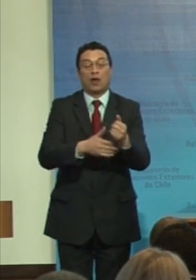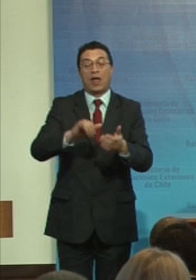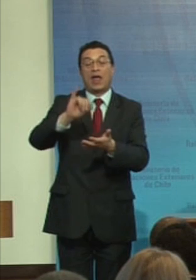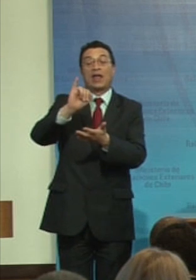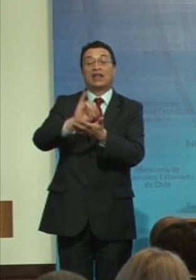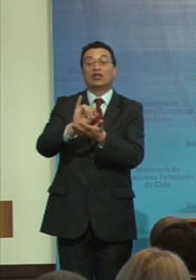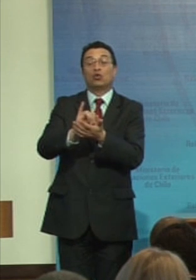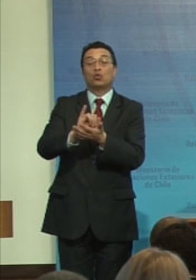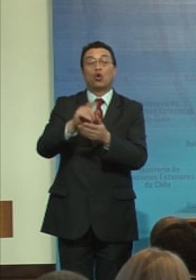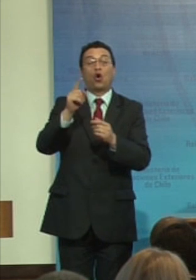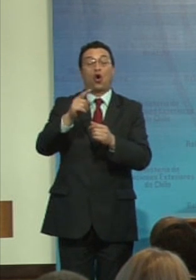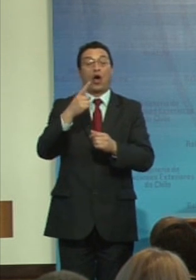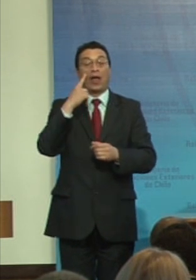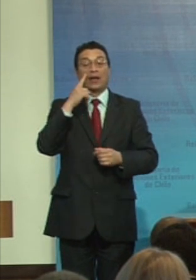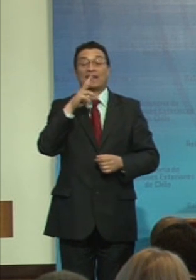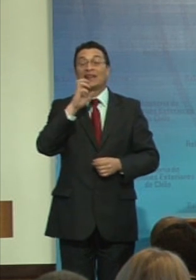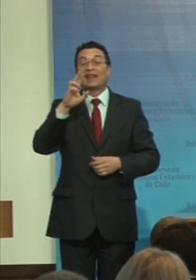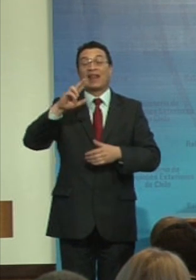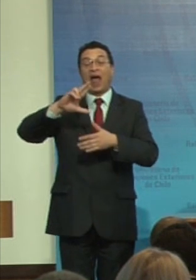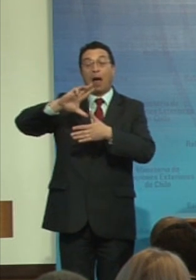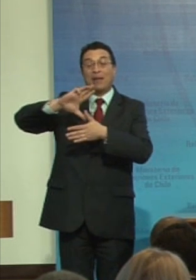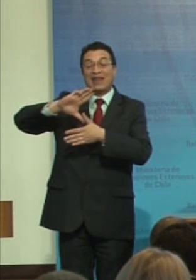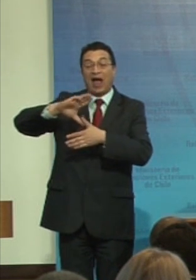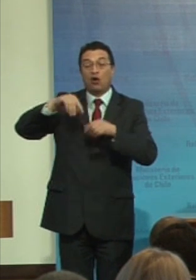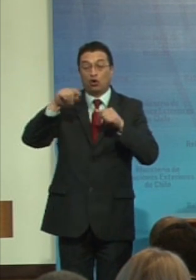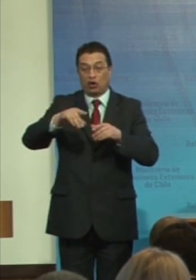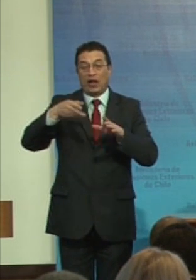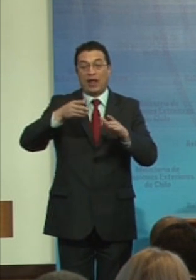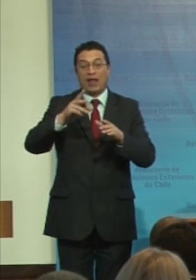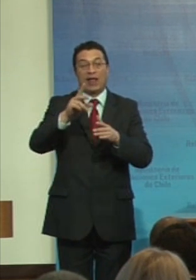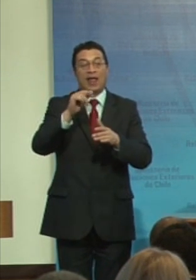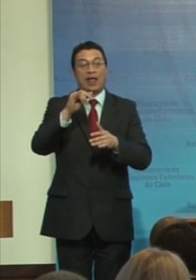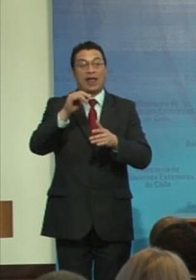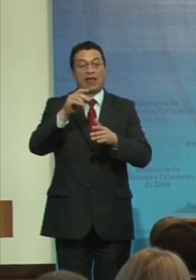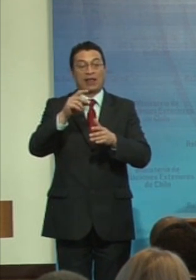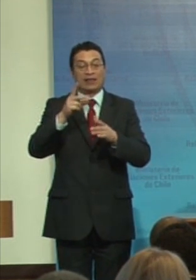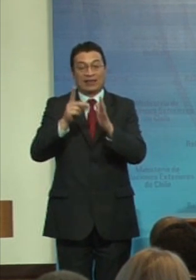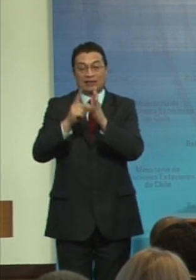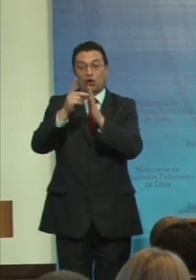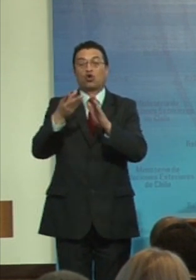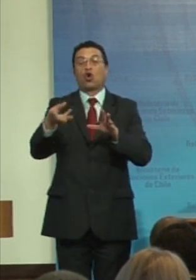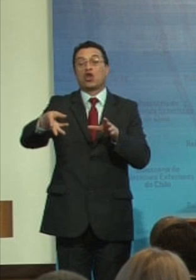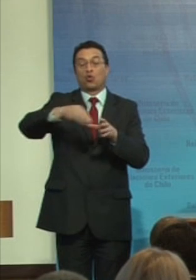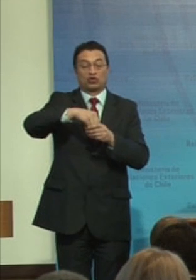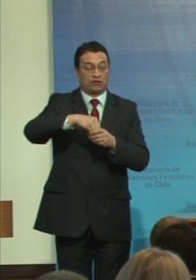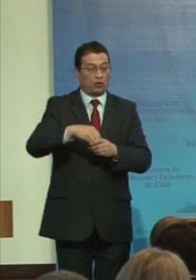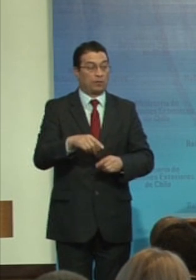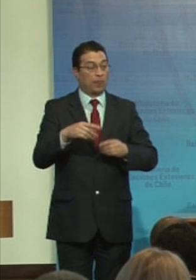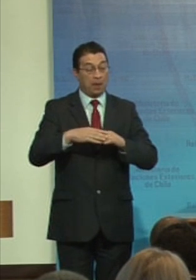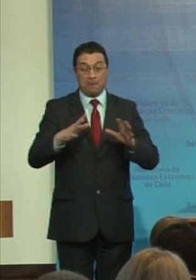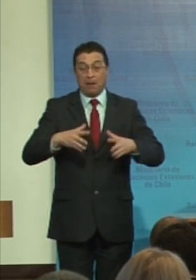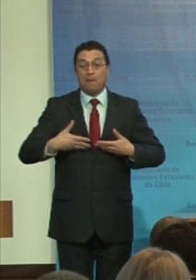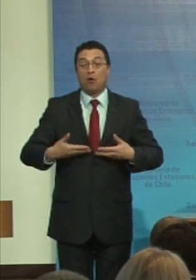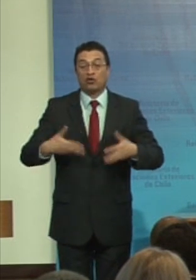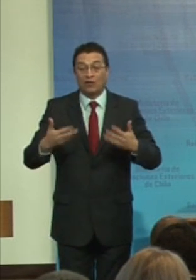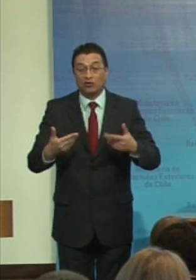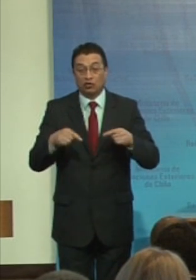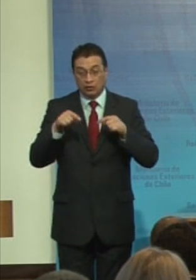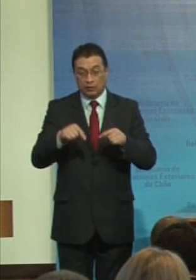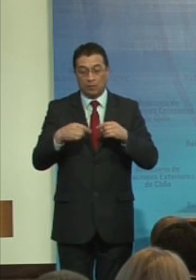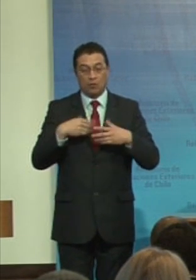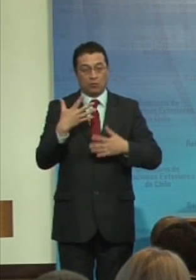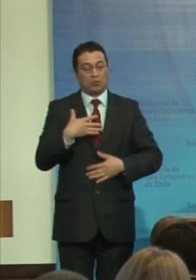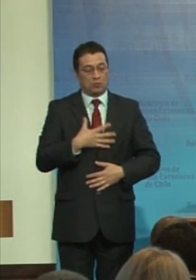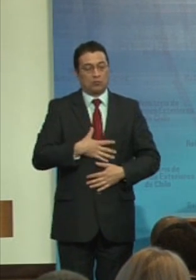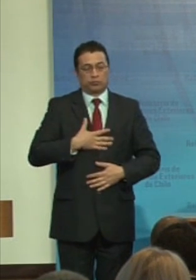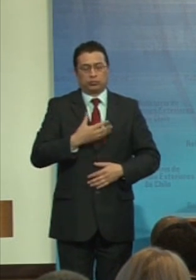Interamericano sobre Discapacidad y Desarrollo Inclusivo. Y su gran motivación, podemos decirlo, es una fuente de